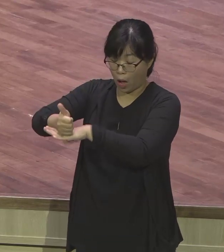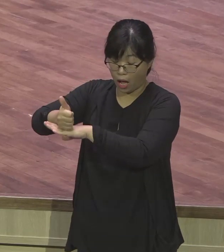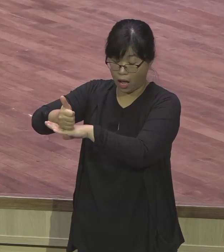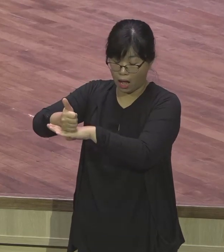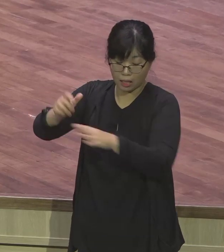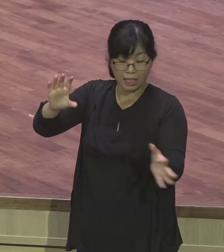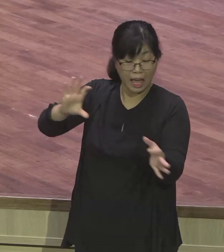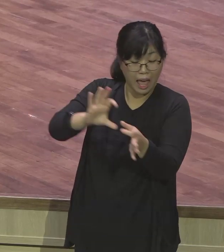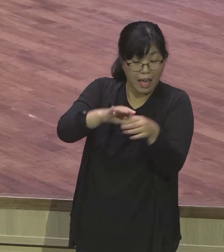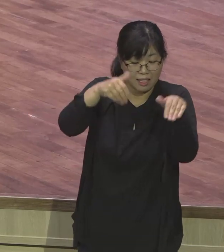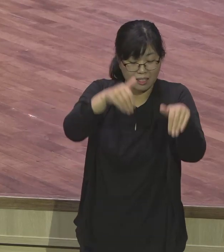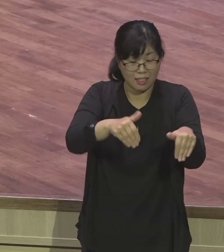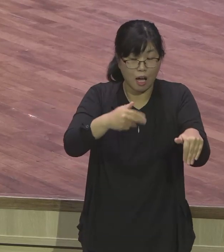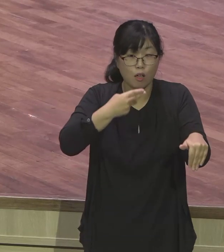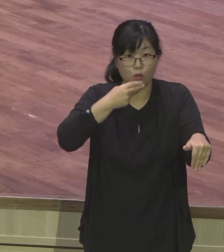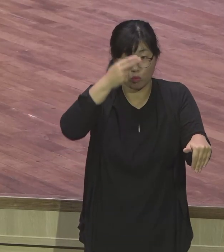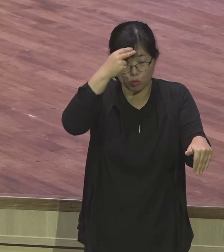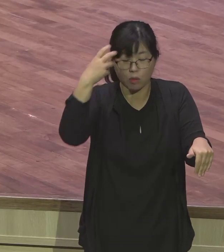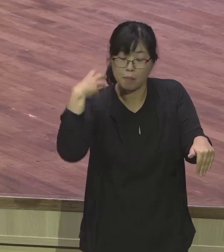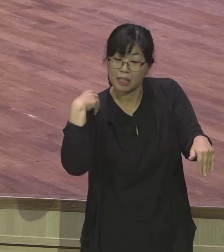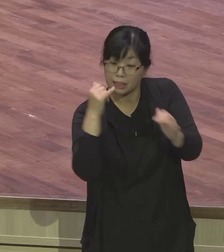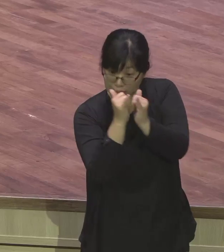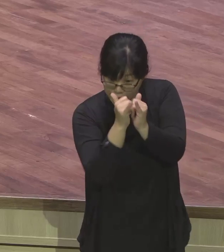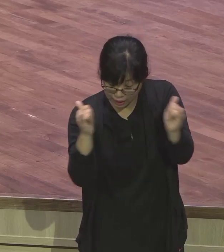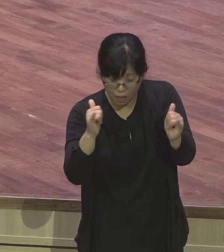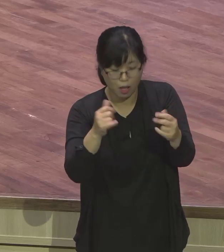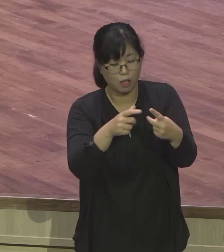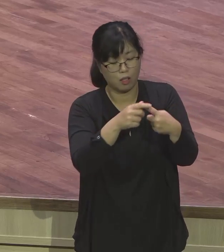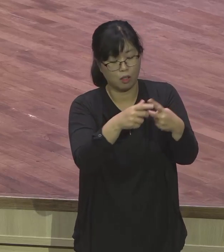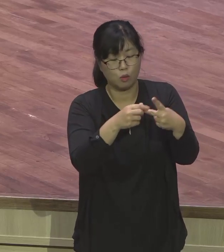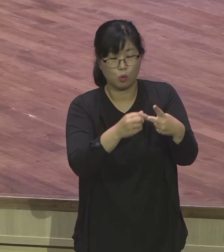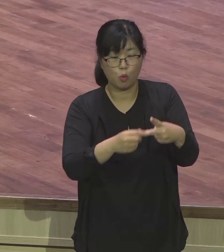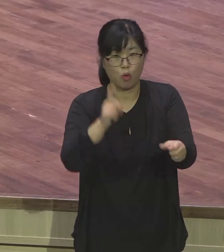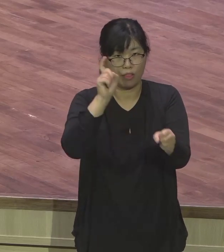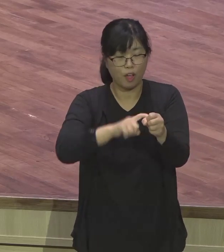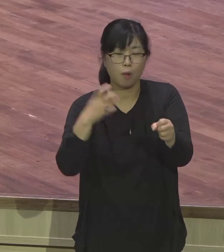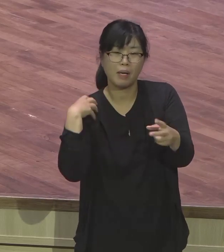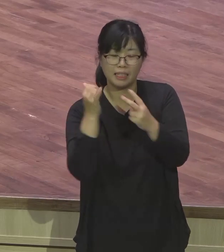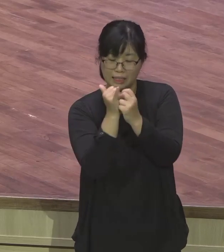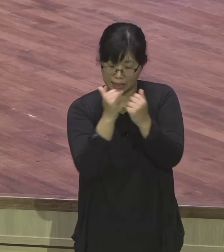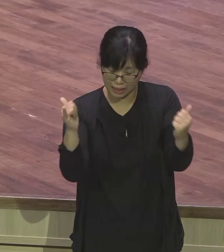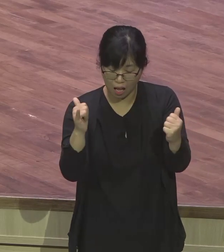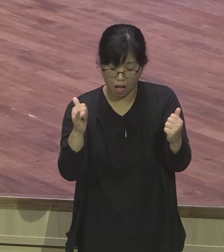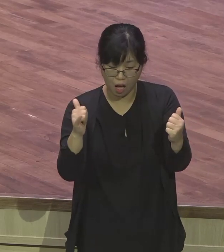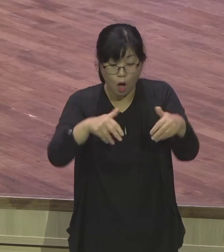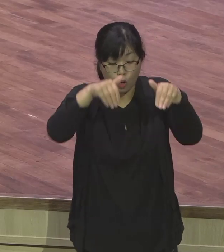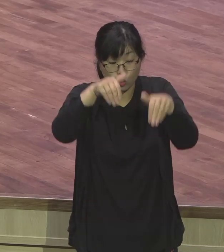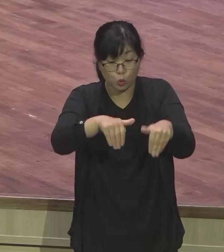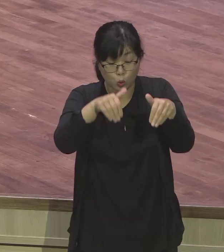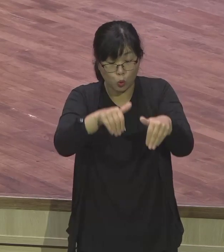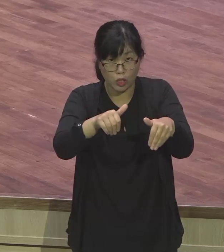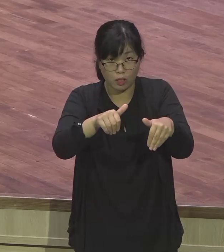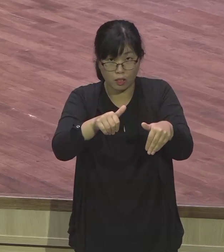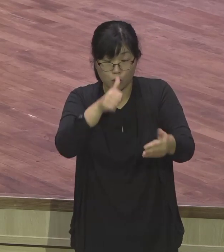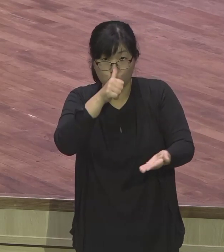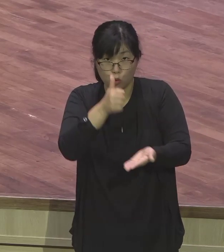노형을 사서 요셉이 있는 감을 갇혔어요. 범죄함이라 그래서 이들은